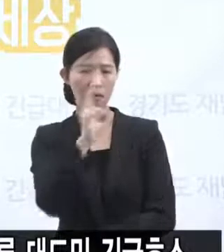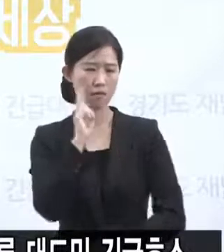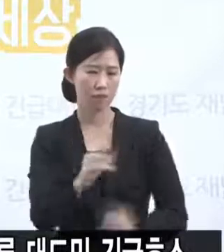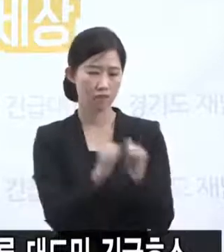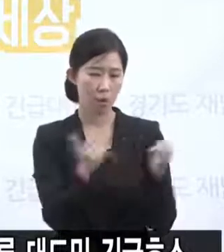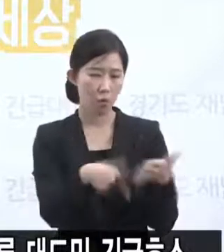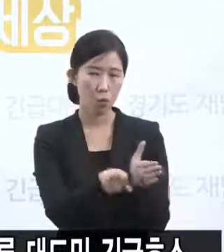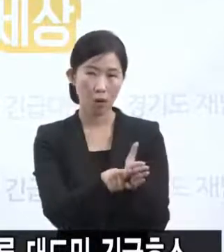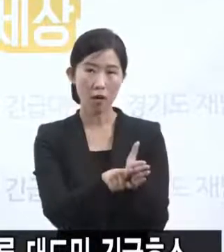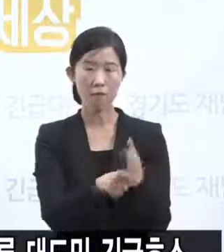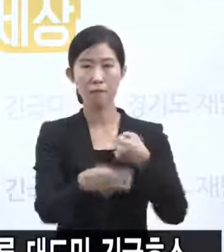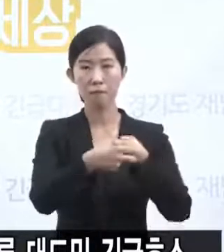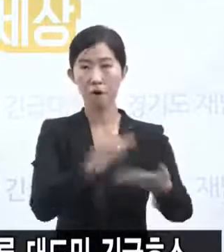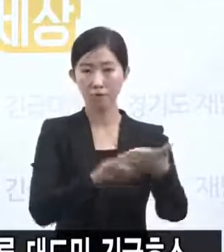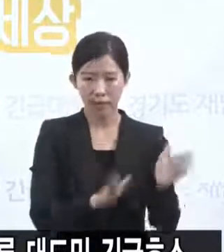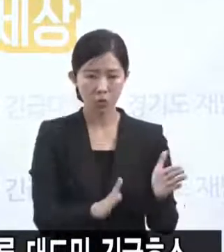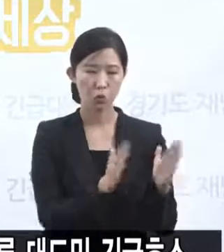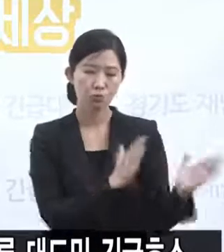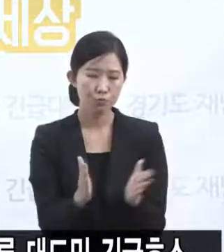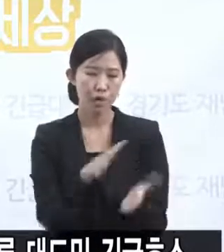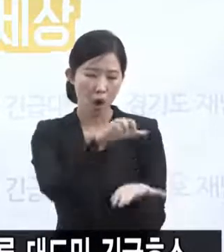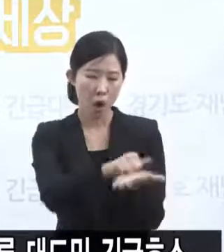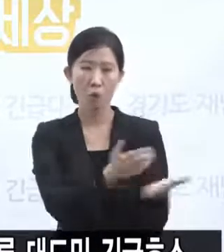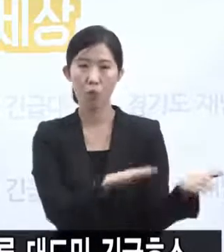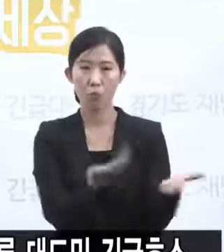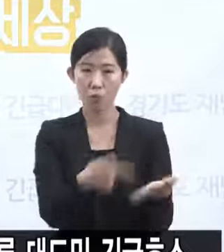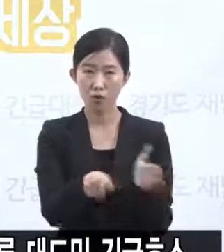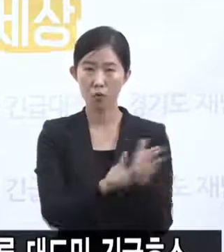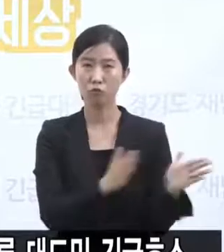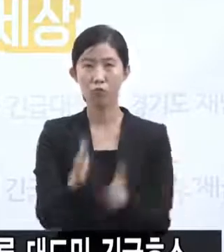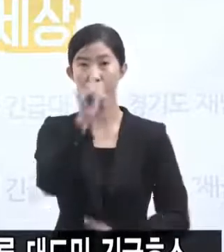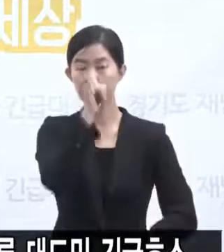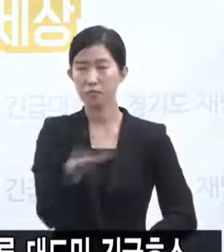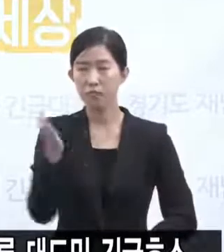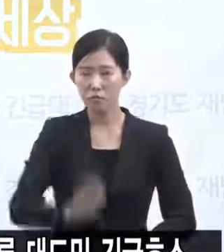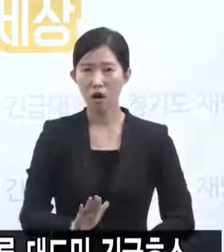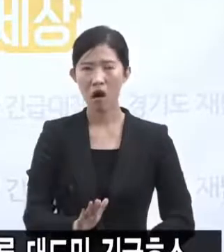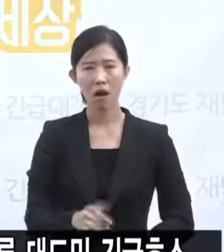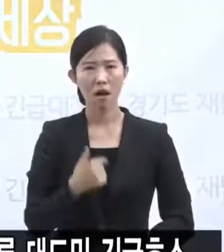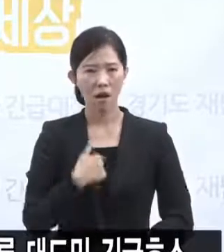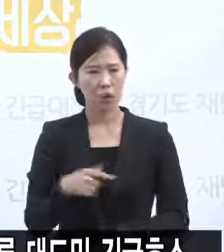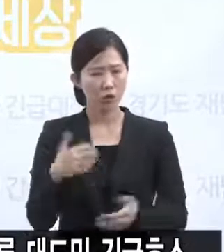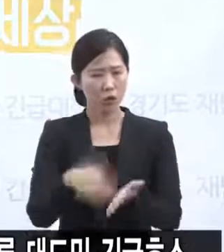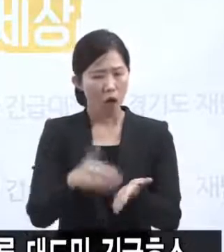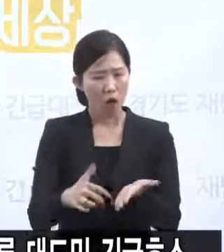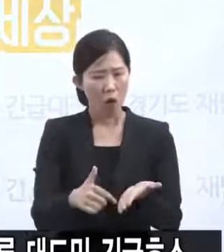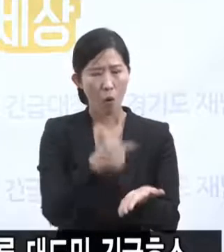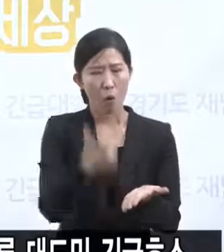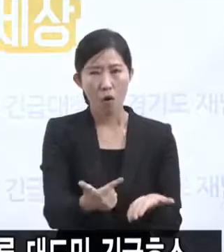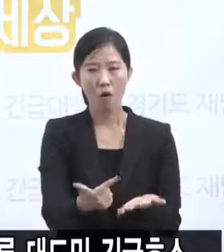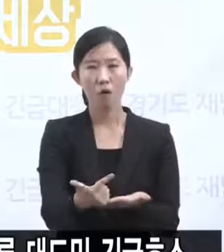예상을 뛰어넘는 확진자 증가로 가정대기 발생이 피할 수 없는 현실이 될 것까지